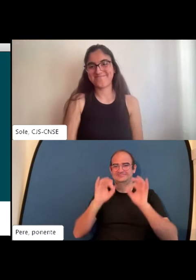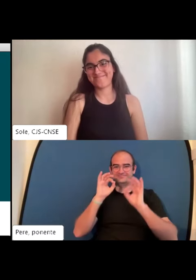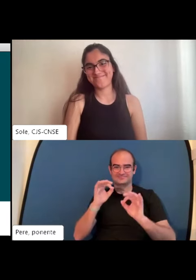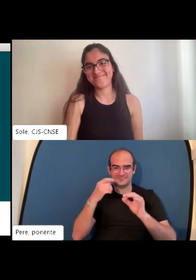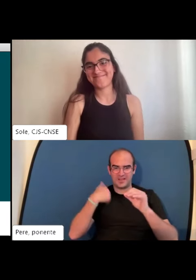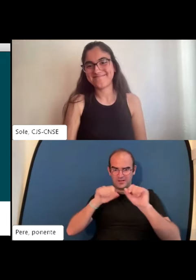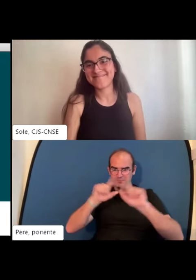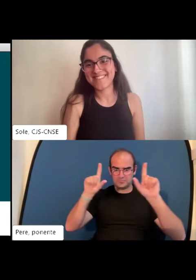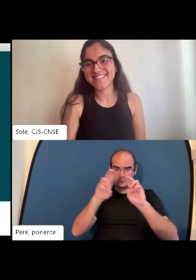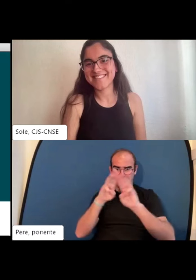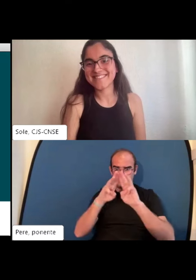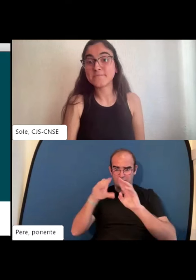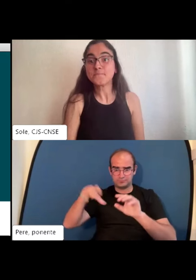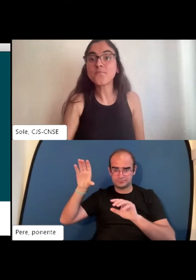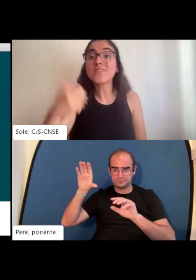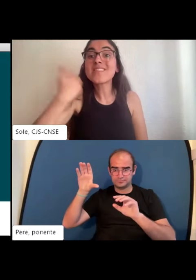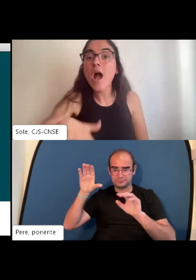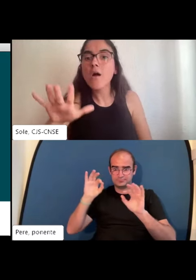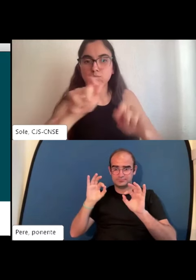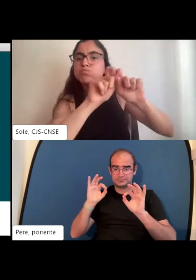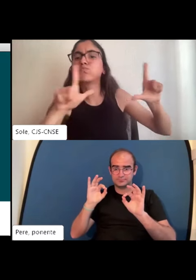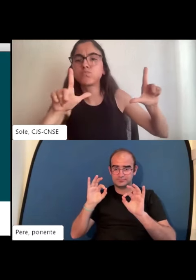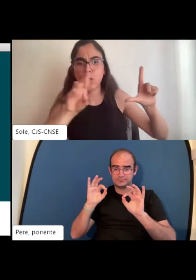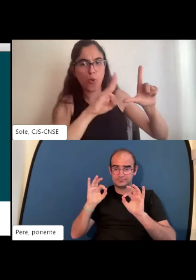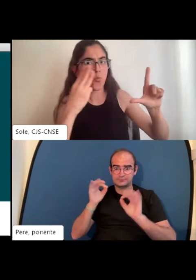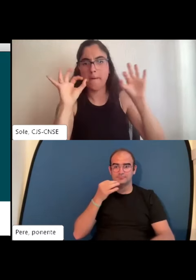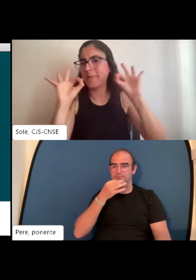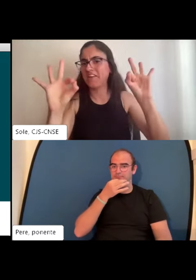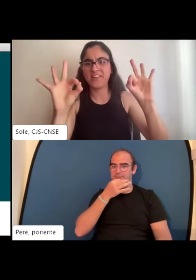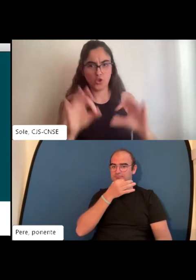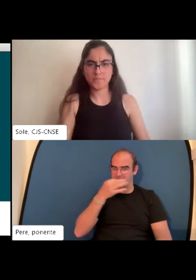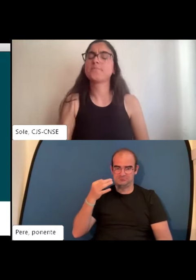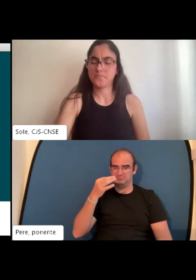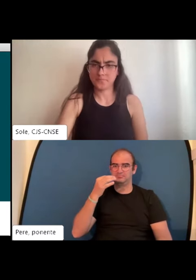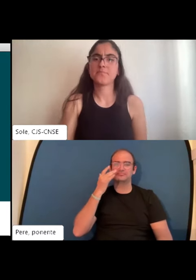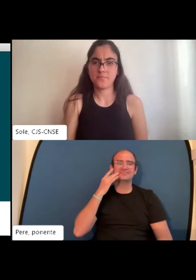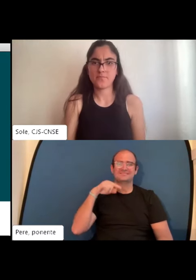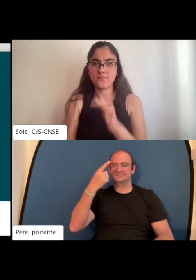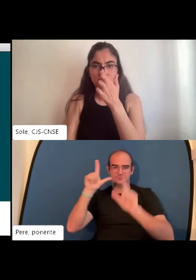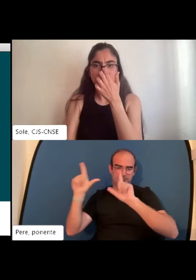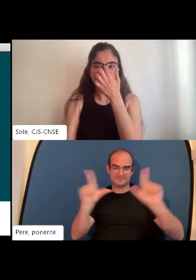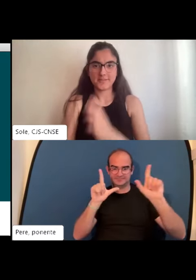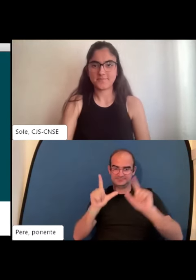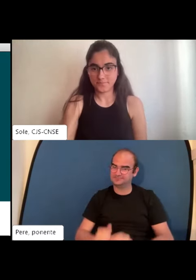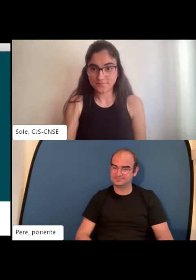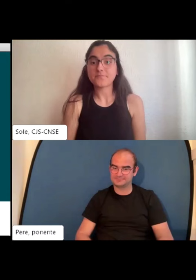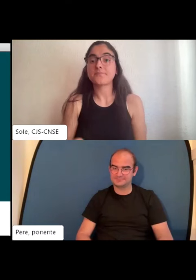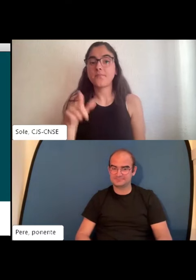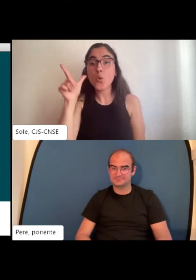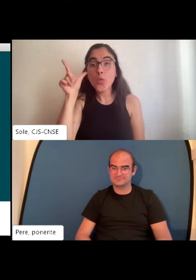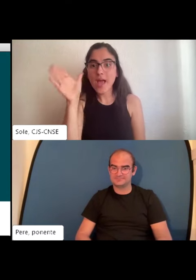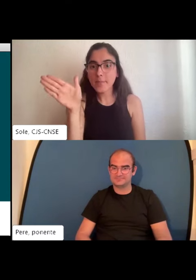quieras, es tu turno. Vale, entiendo que ya se ve el PowerPoint, está abierto,